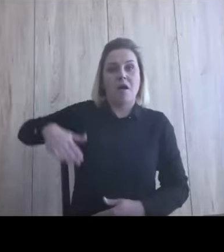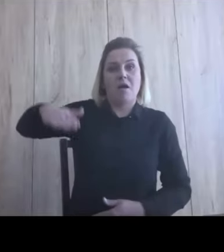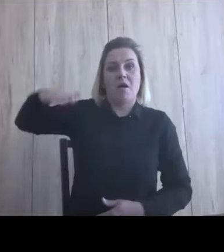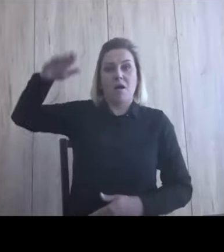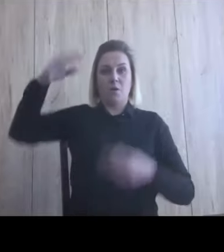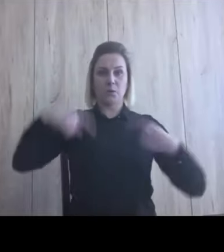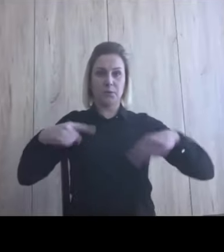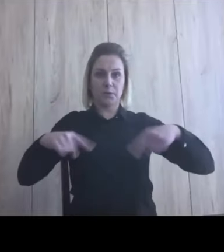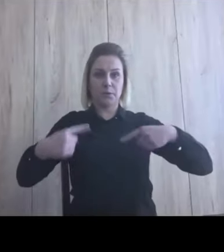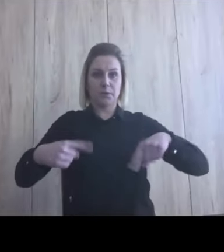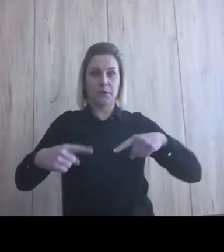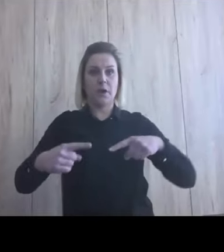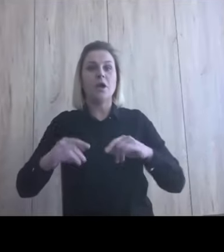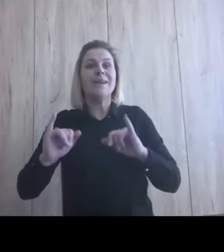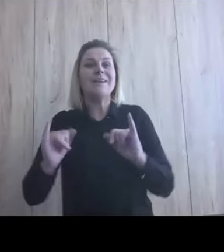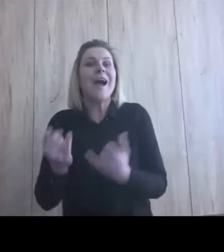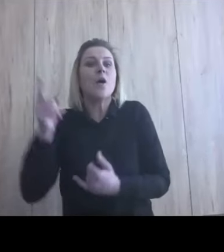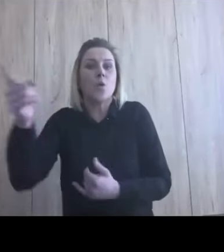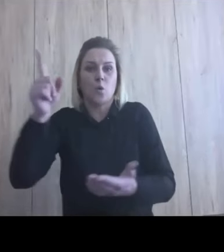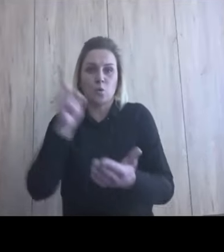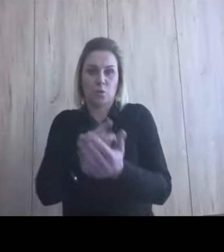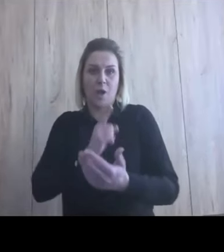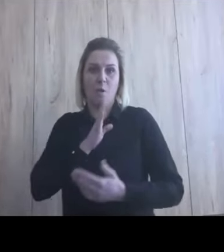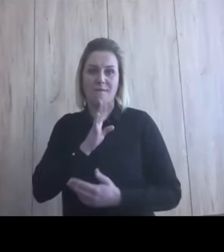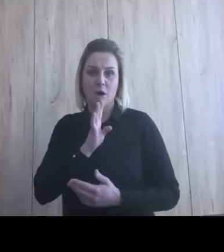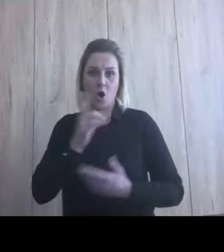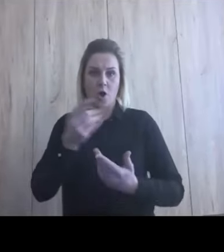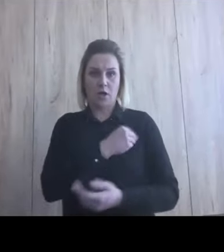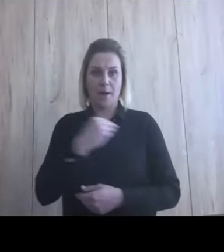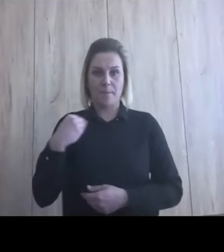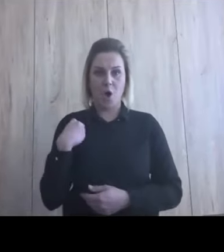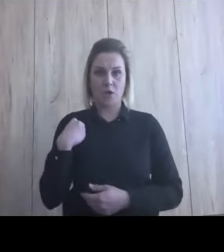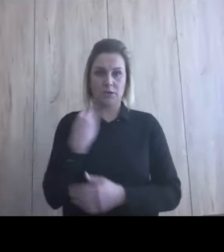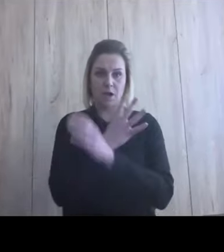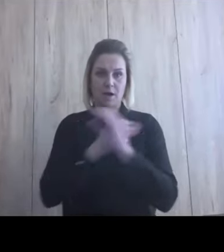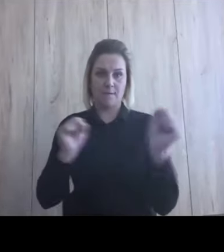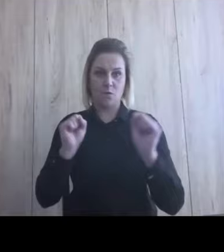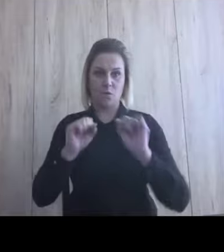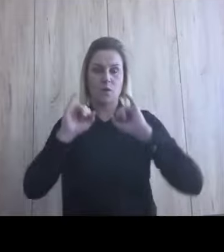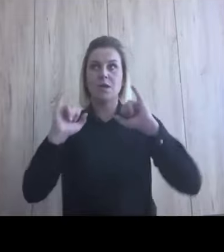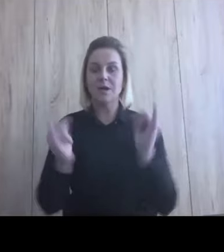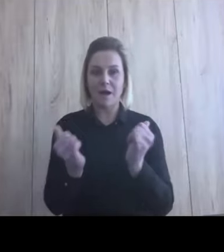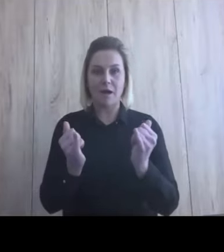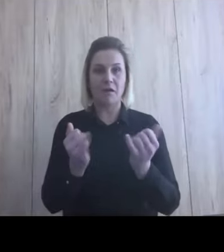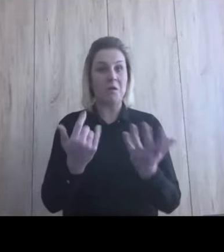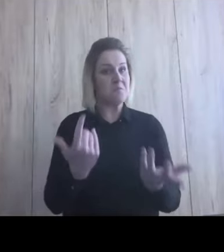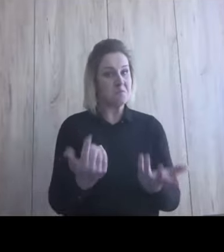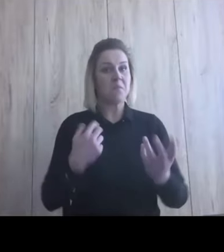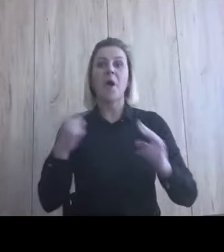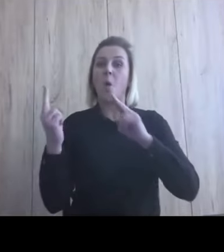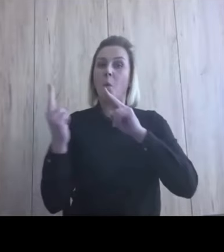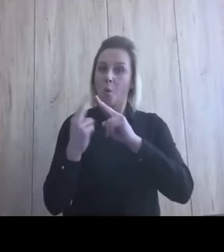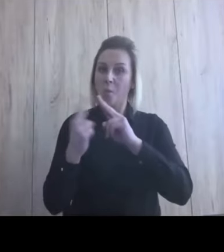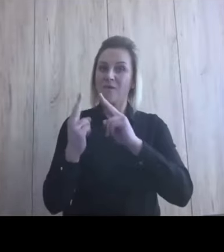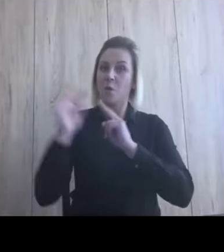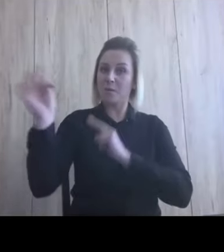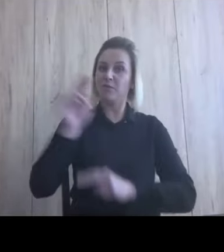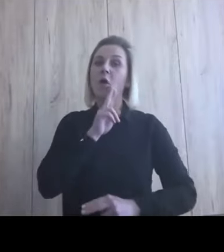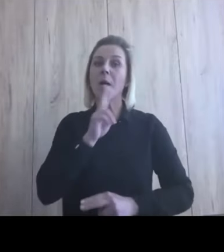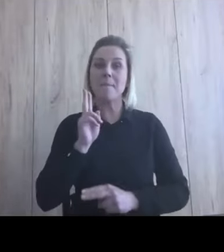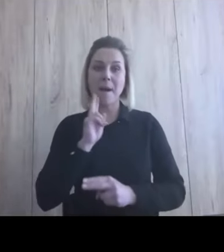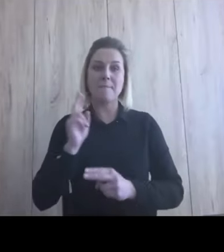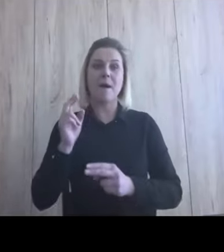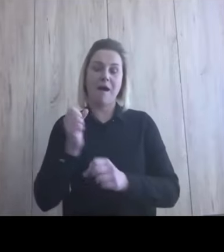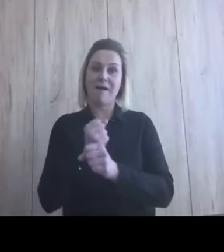jak ktoś taki może skończyć filologię polską? Jak? No i zapytałem się, mówiłem się z tą mamą Tomka na kawę i ona